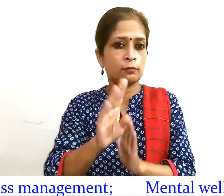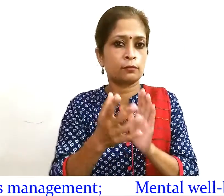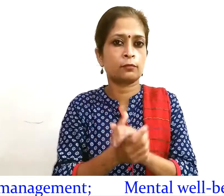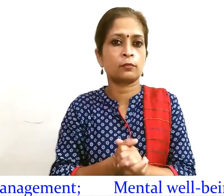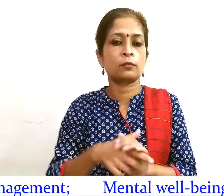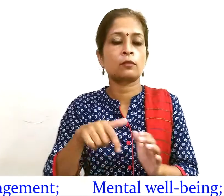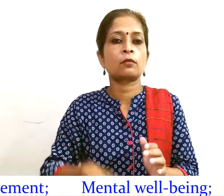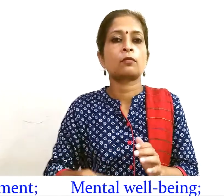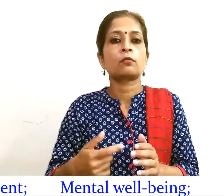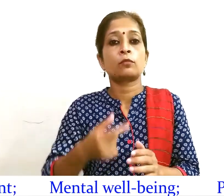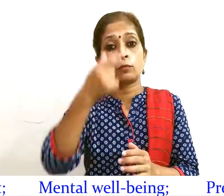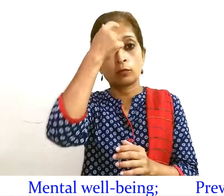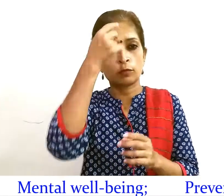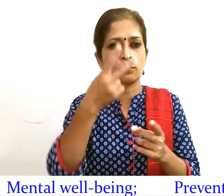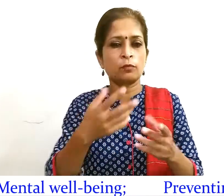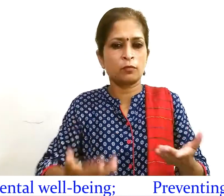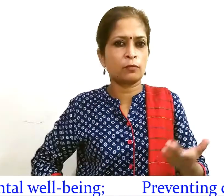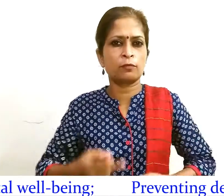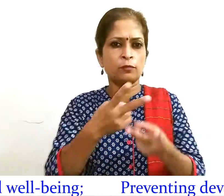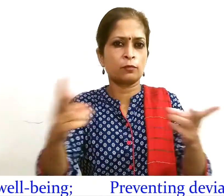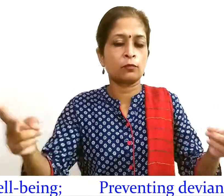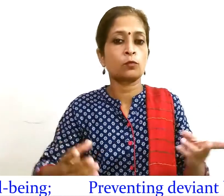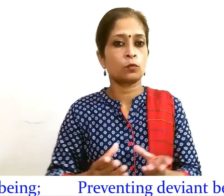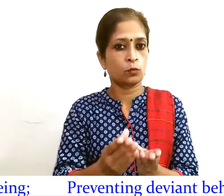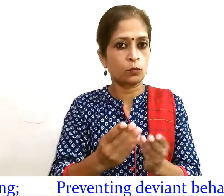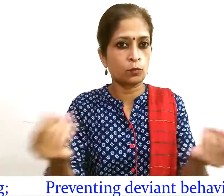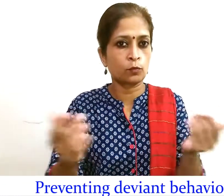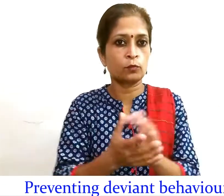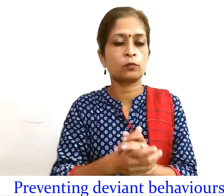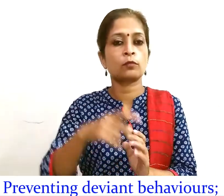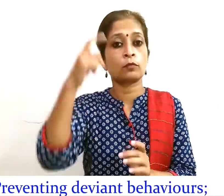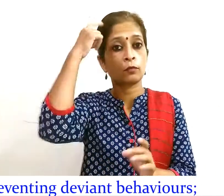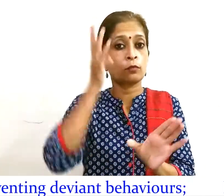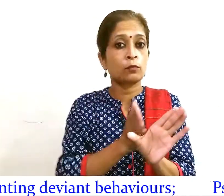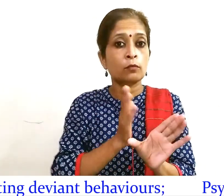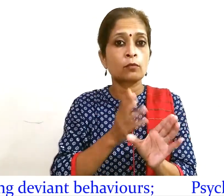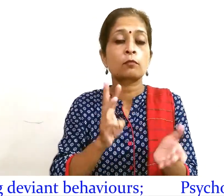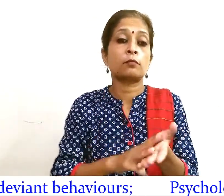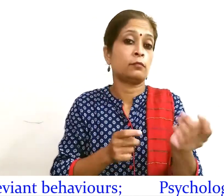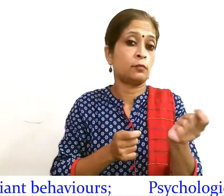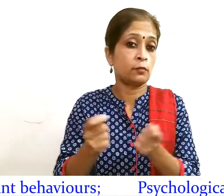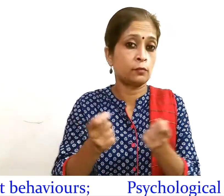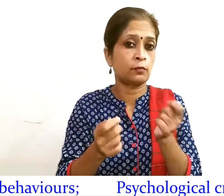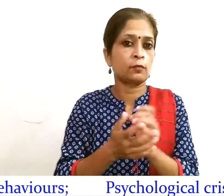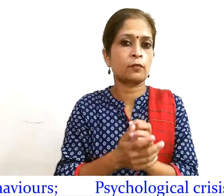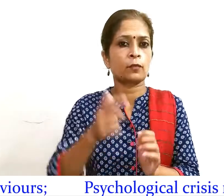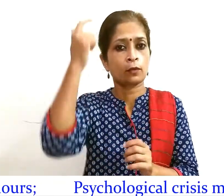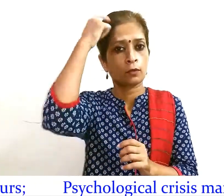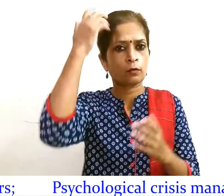सुधारात्मक व्यभारों को बढ़वा देना मनोवग्यानिक आपदा प्रबंधन मानसिक